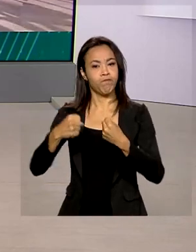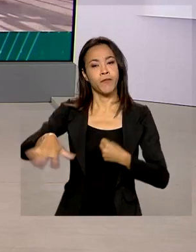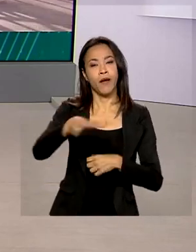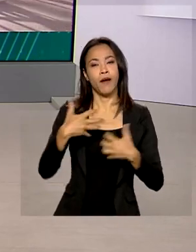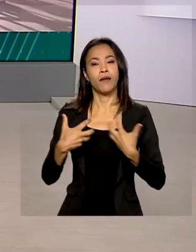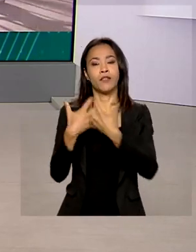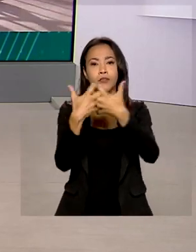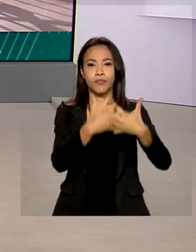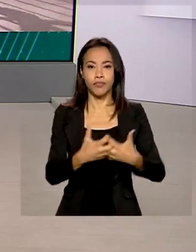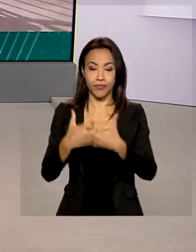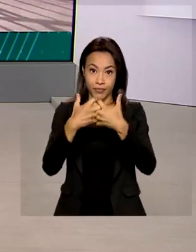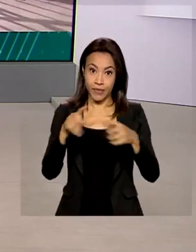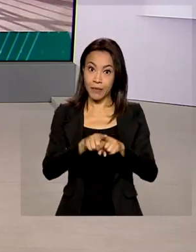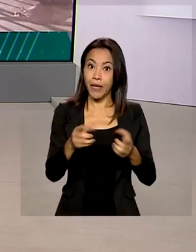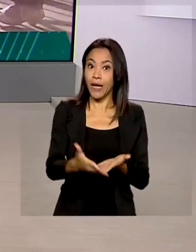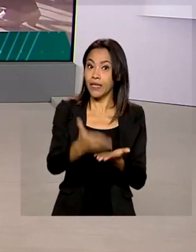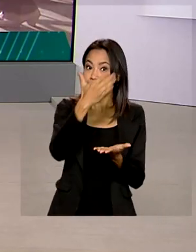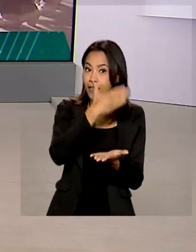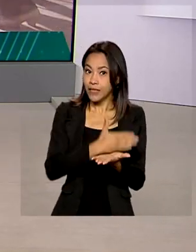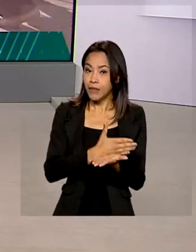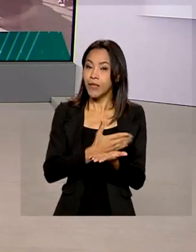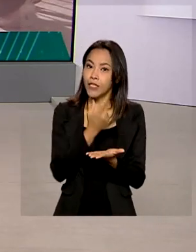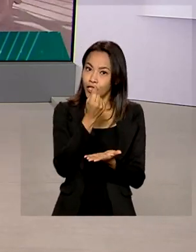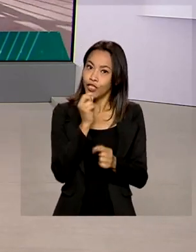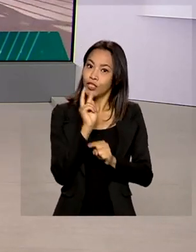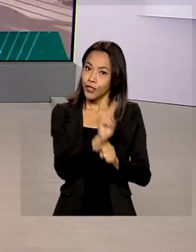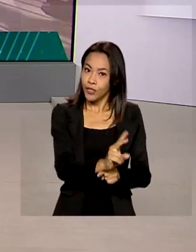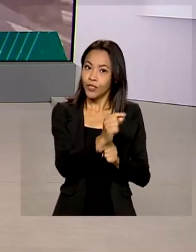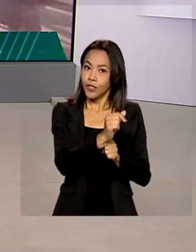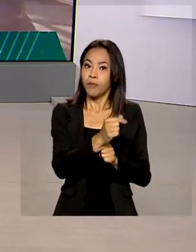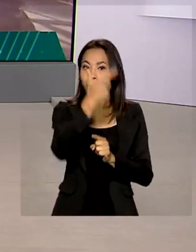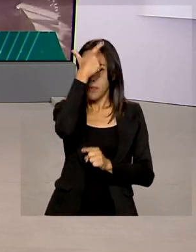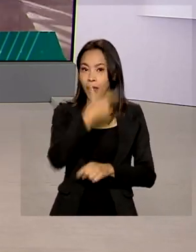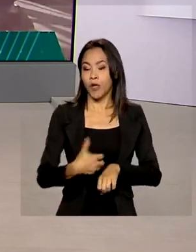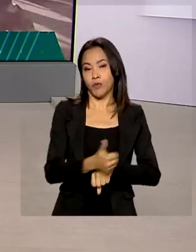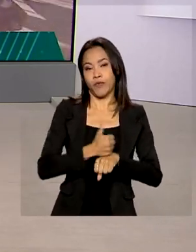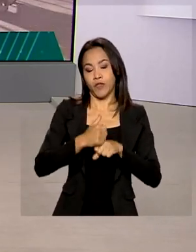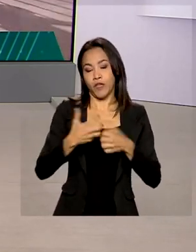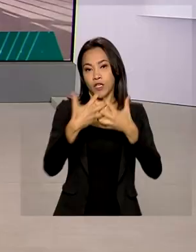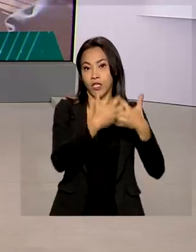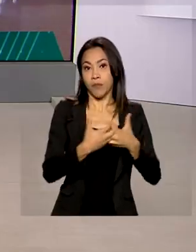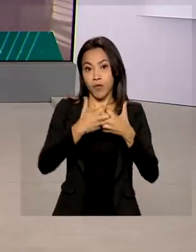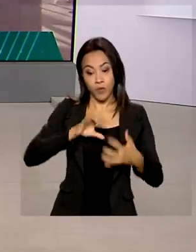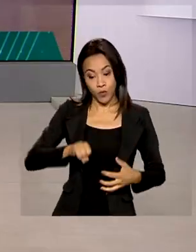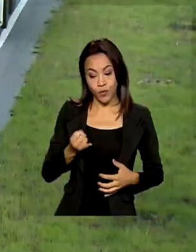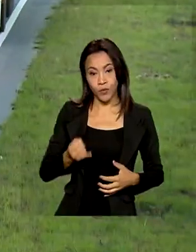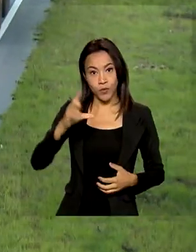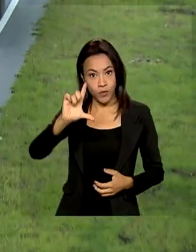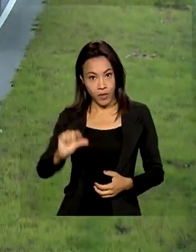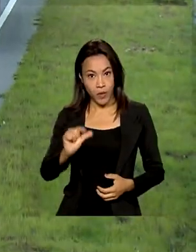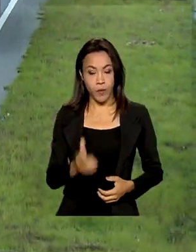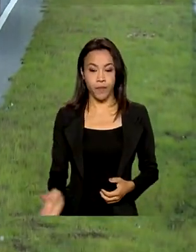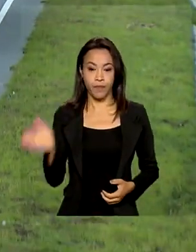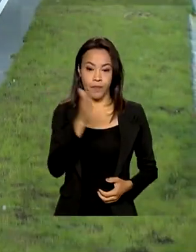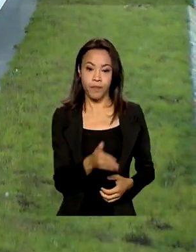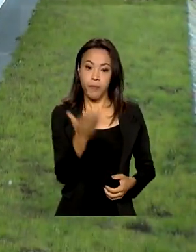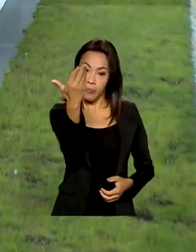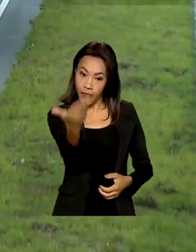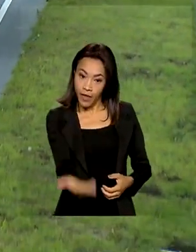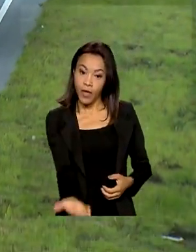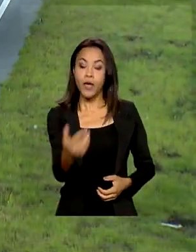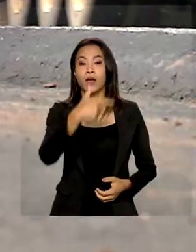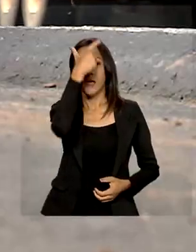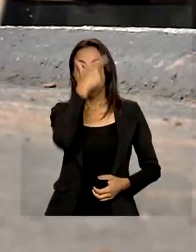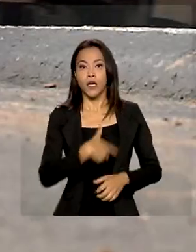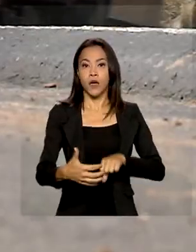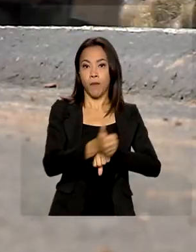Antecipa Frete permite crédito aos motoristas de caminhão com juros mais baixos. Caminhoneiros, autônomos